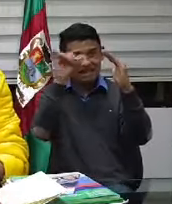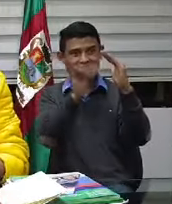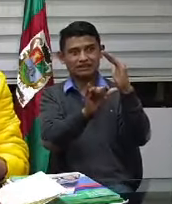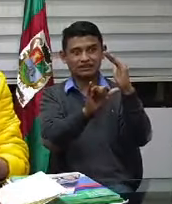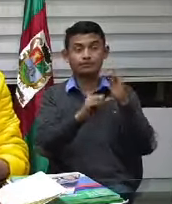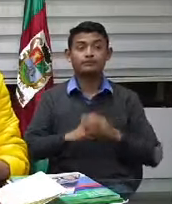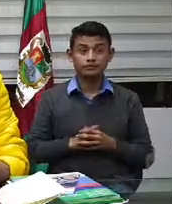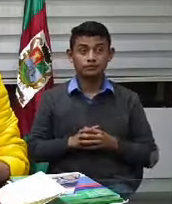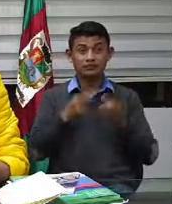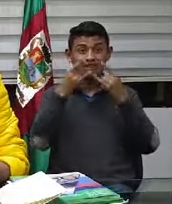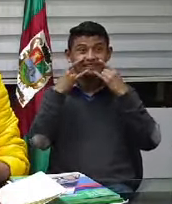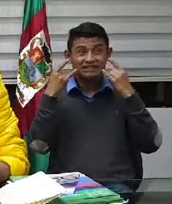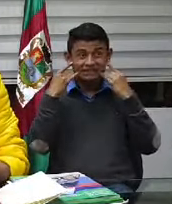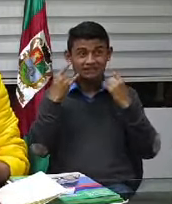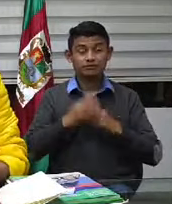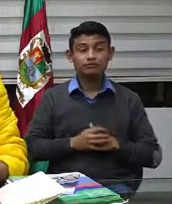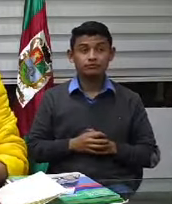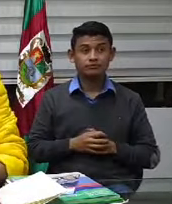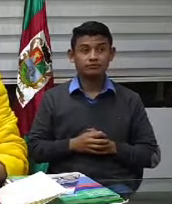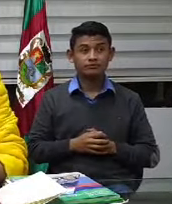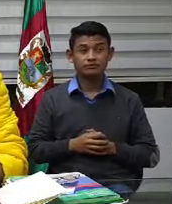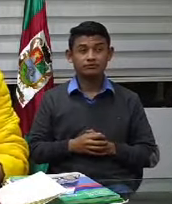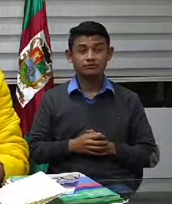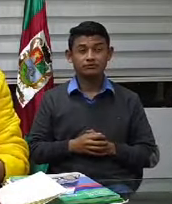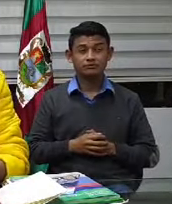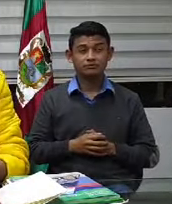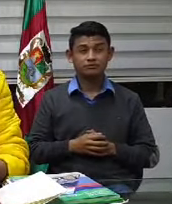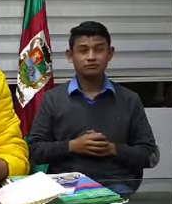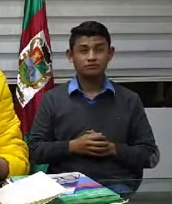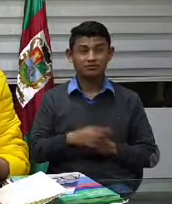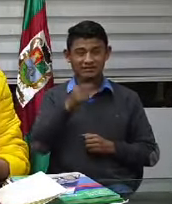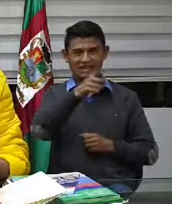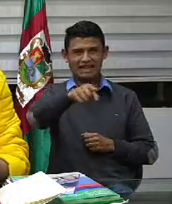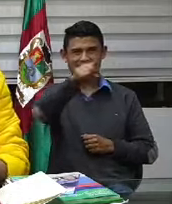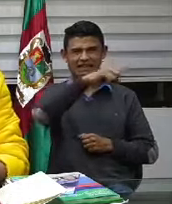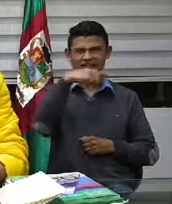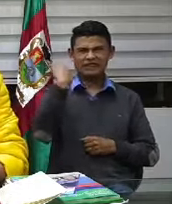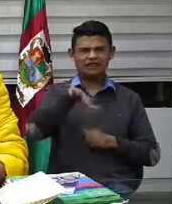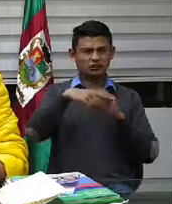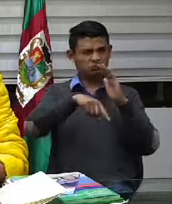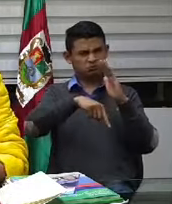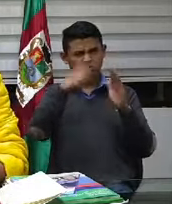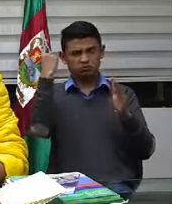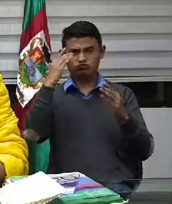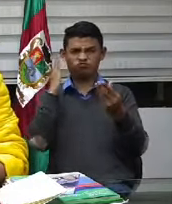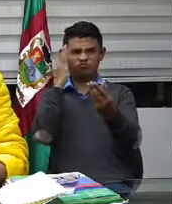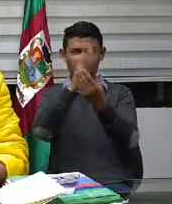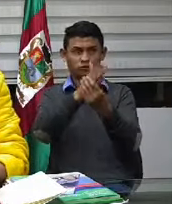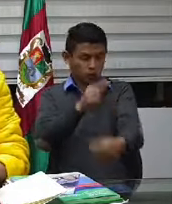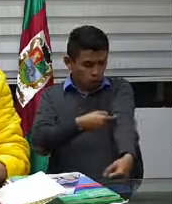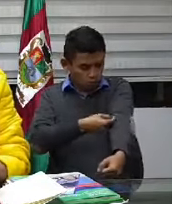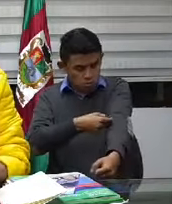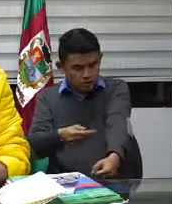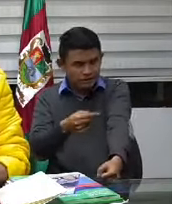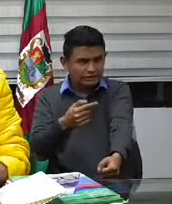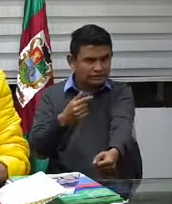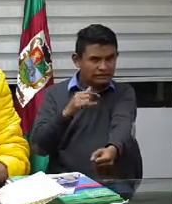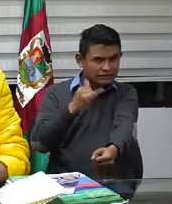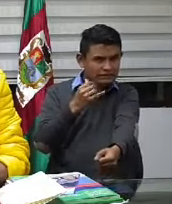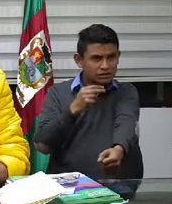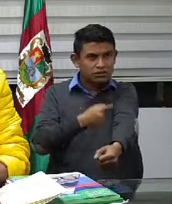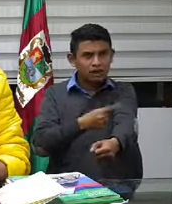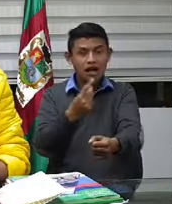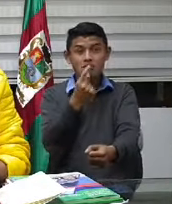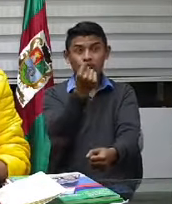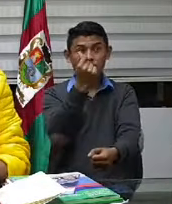cuidado y a esa persona son las que en primer lugar vamos a hacerle o se le debería hacer esas pruebas rápidas las pruebas rápidas son muy buenas